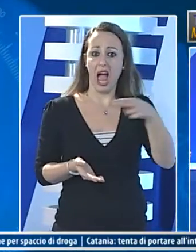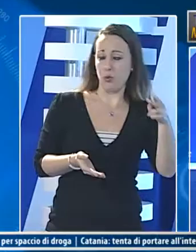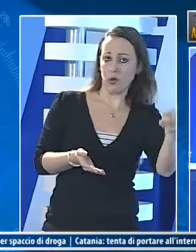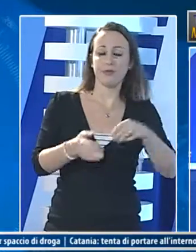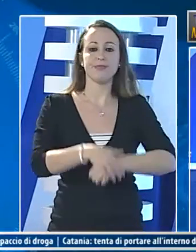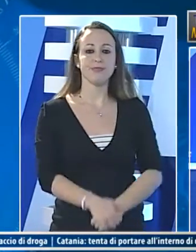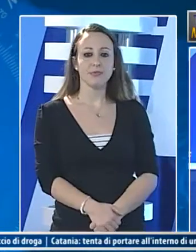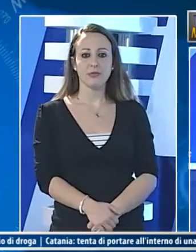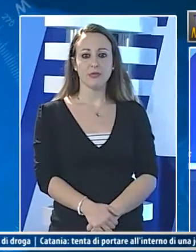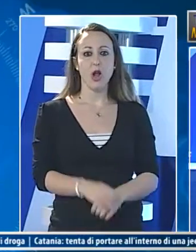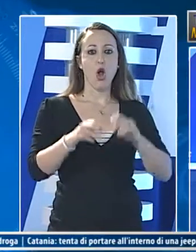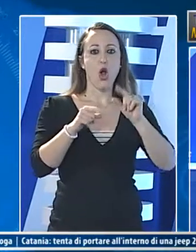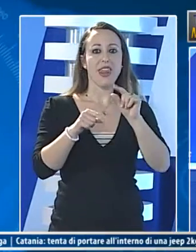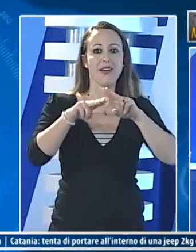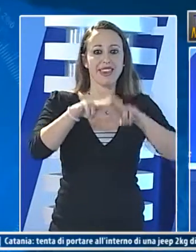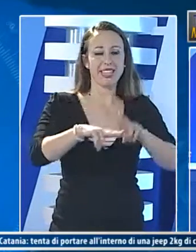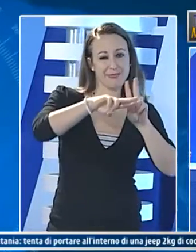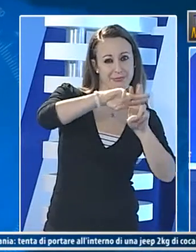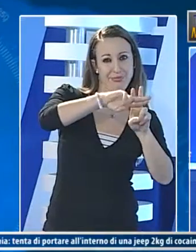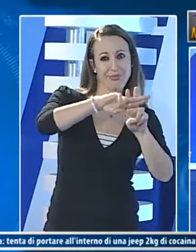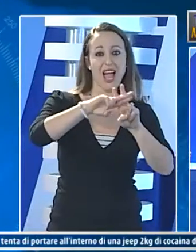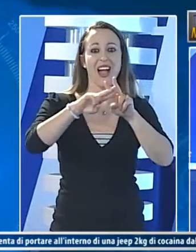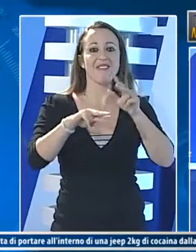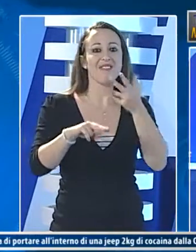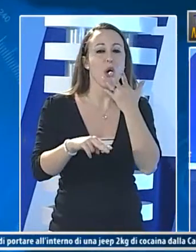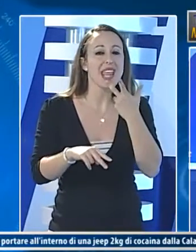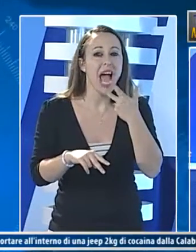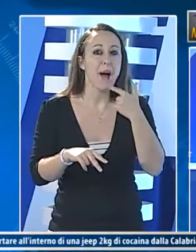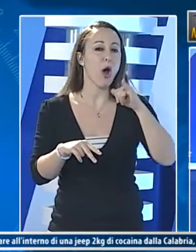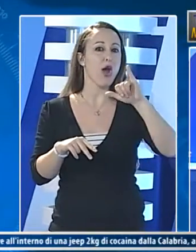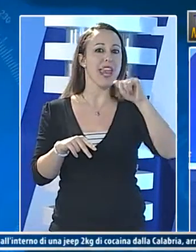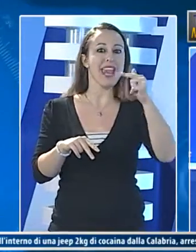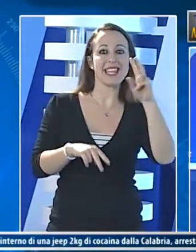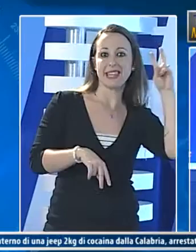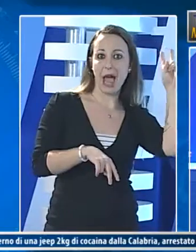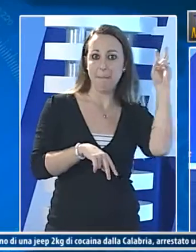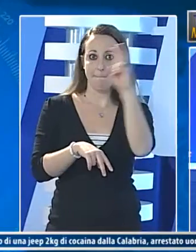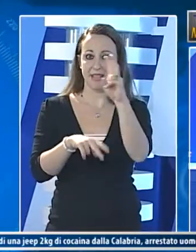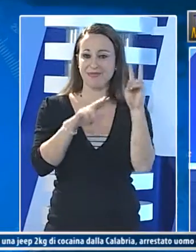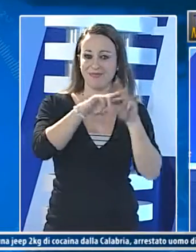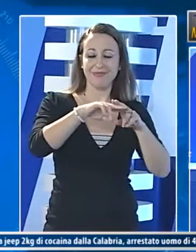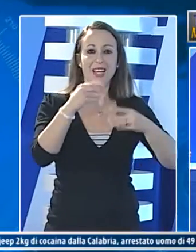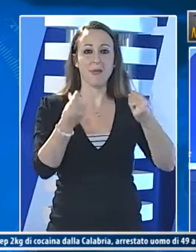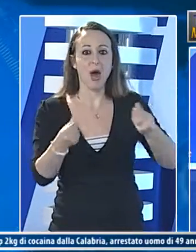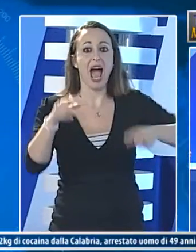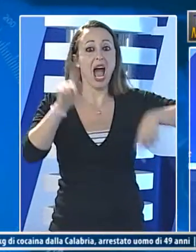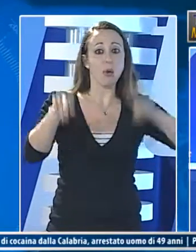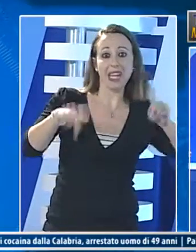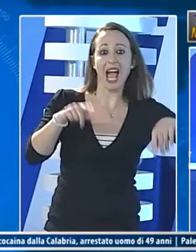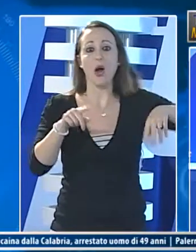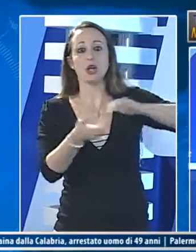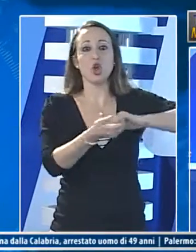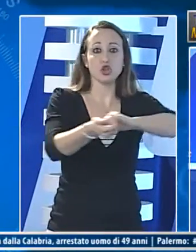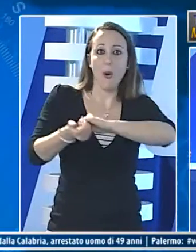arrestato il valore della cocaina è di 100 mila euro e una volta sul mercato avrebbe permesso di guadagnarne tra